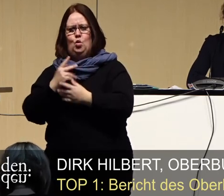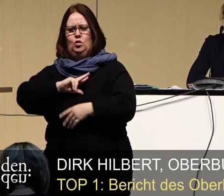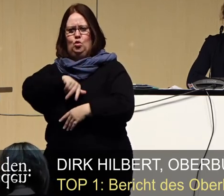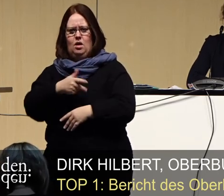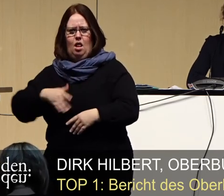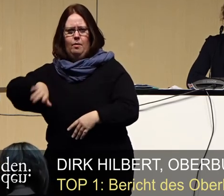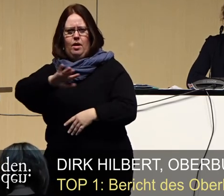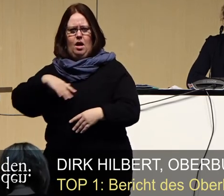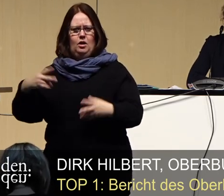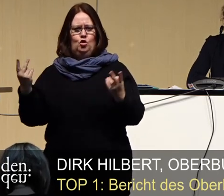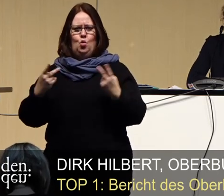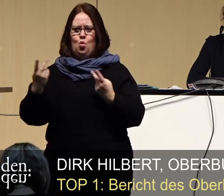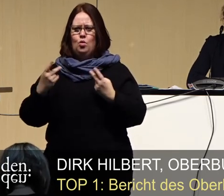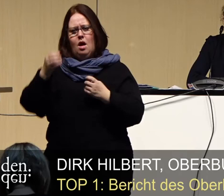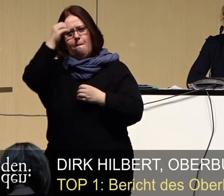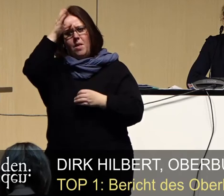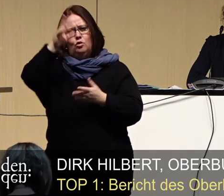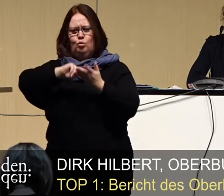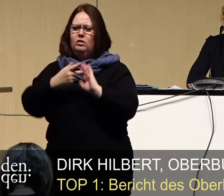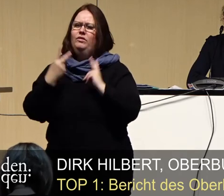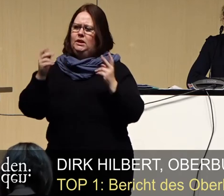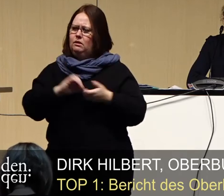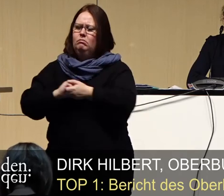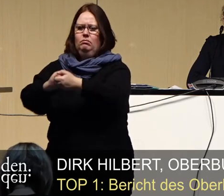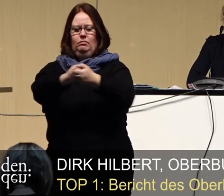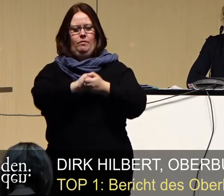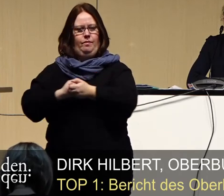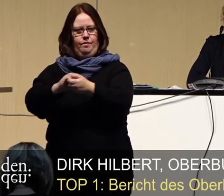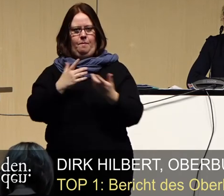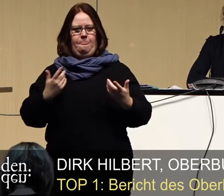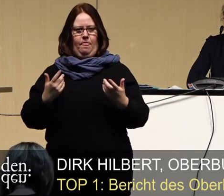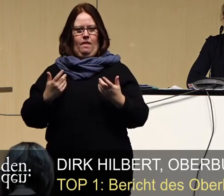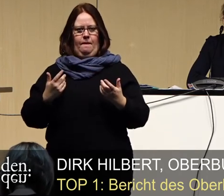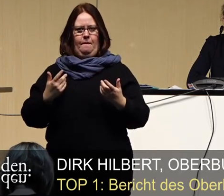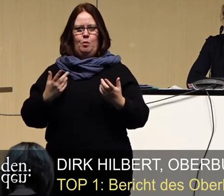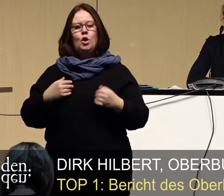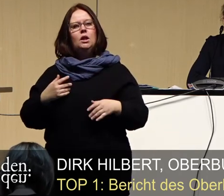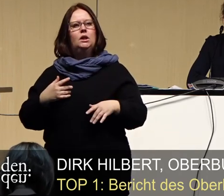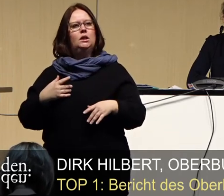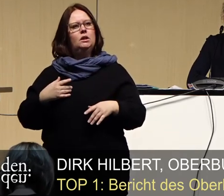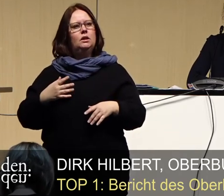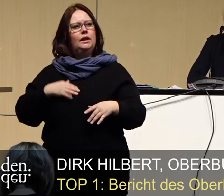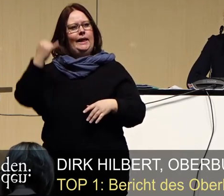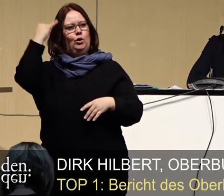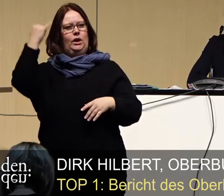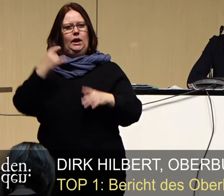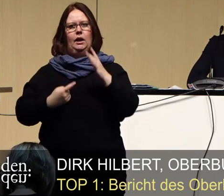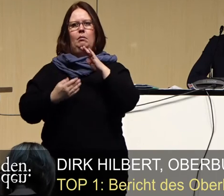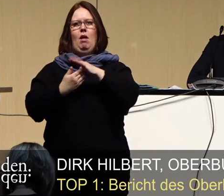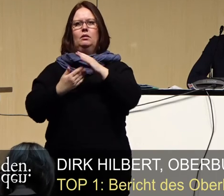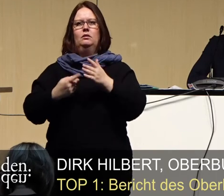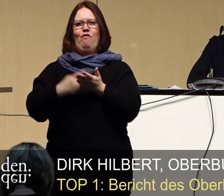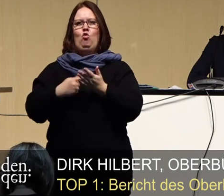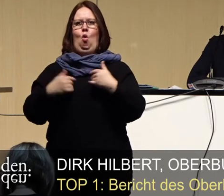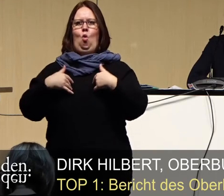Sozialbereich oder in der Bildungspolitik. Ideologie und Maximalforderungen werden uns nicht weiterhelfen.